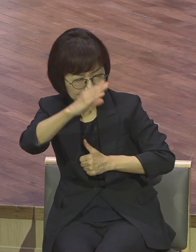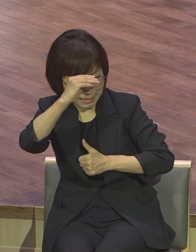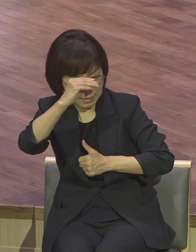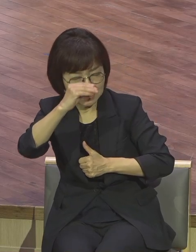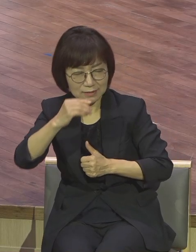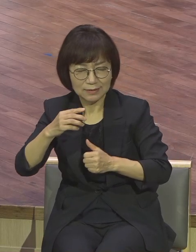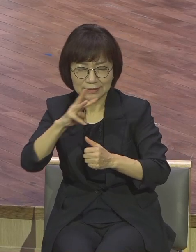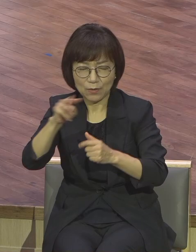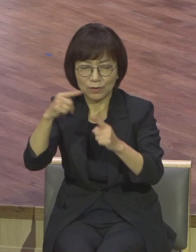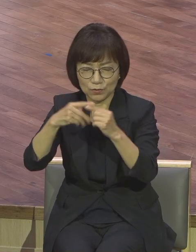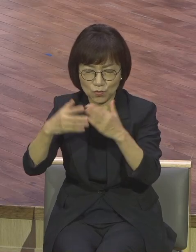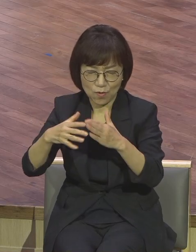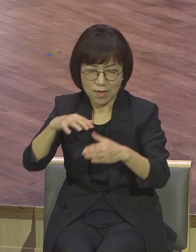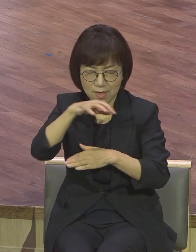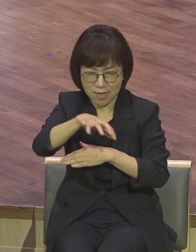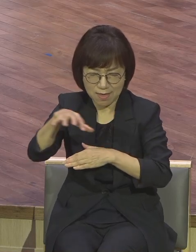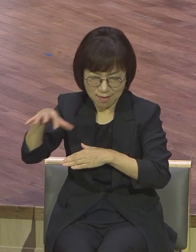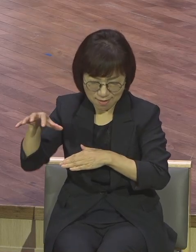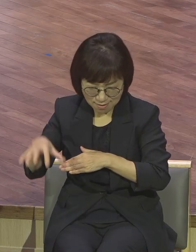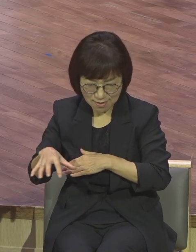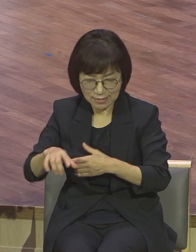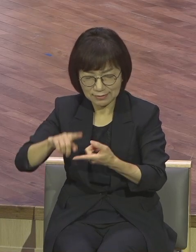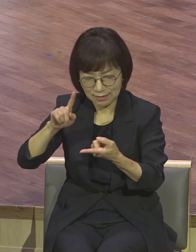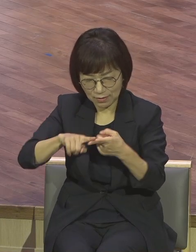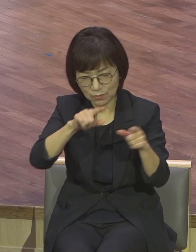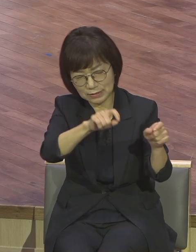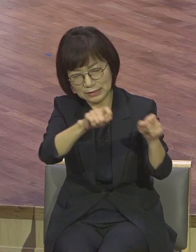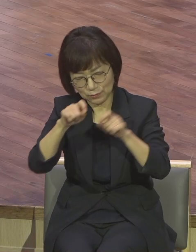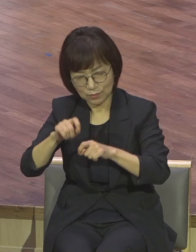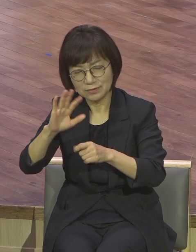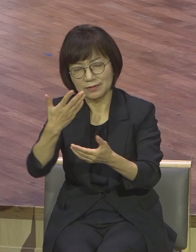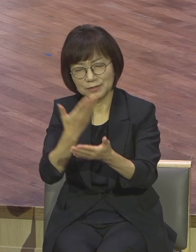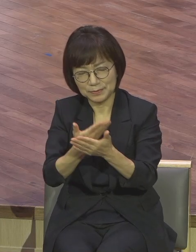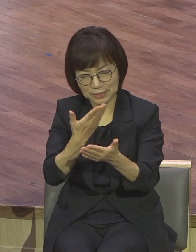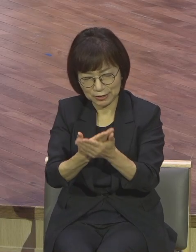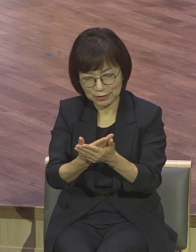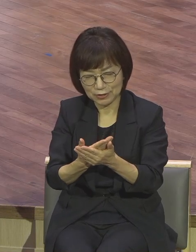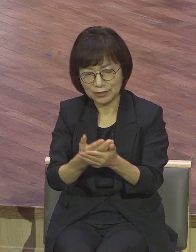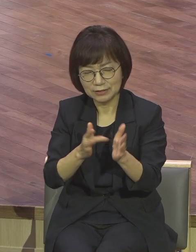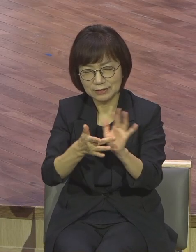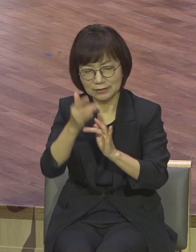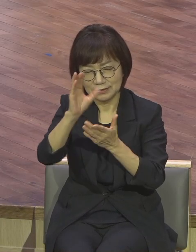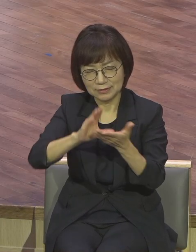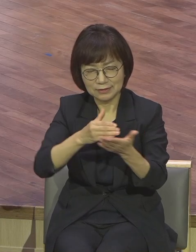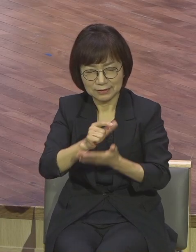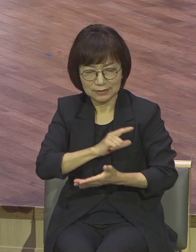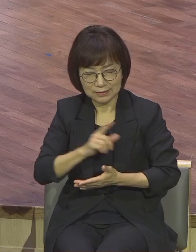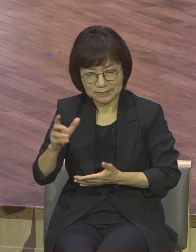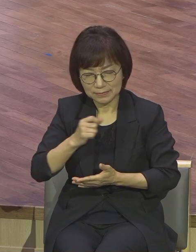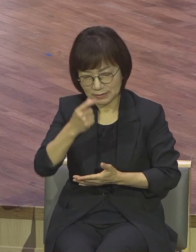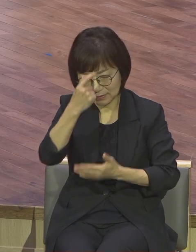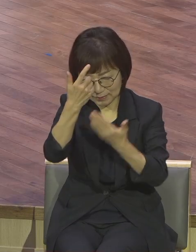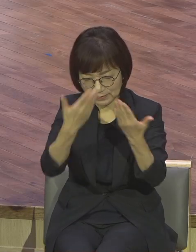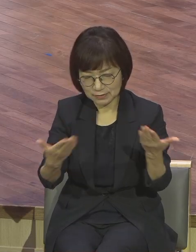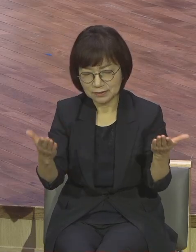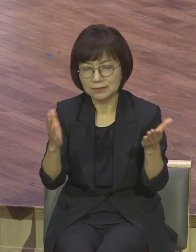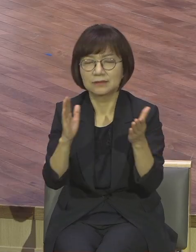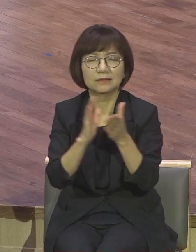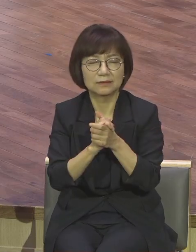넘쳐나게 하야 주옵사사 예수의 손 받들어 기도합니다 아멘 아멘 아멘